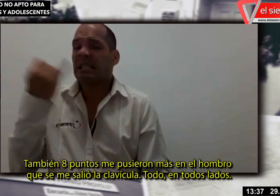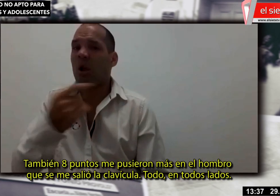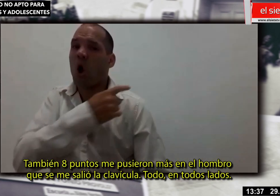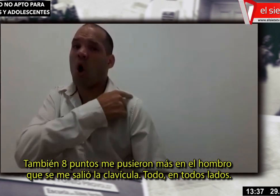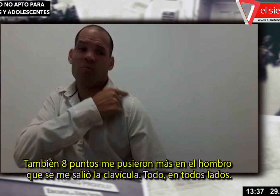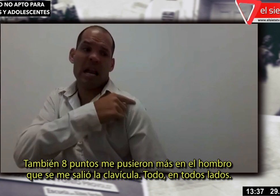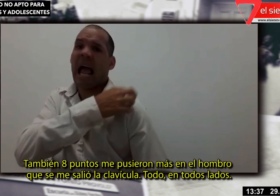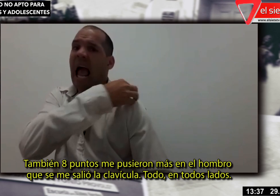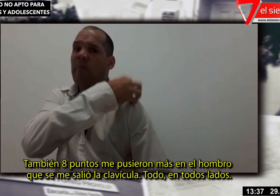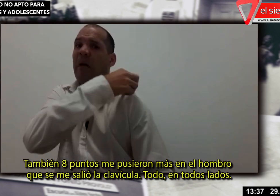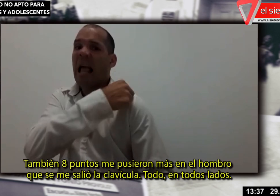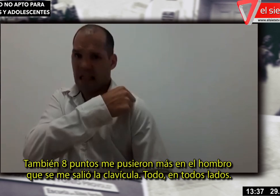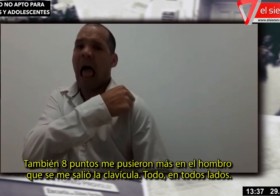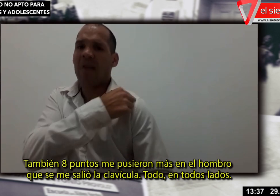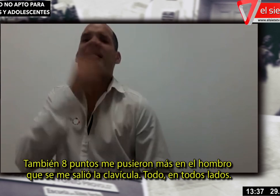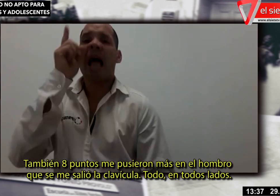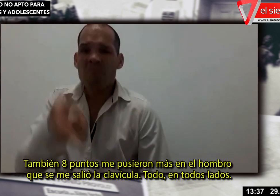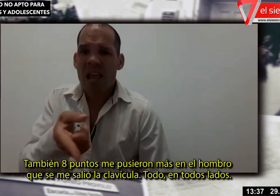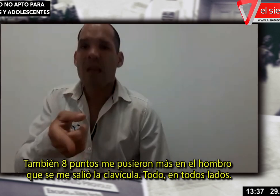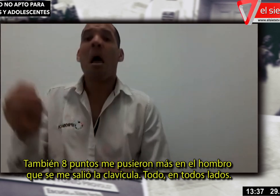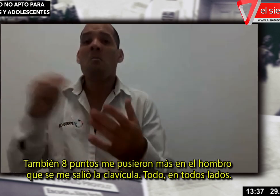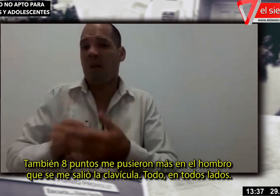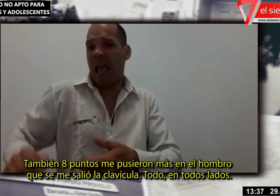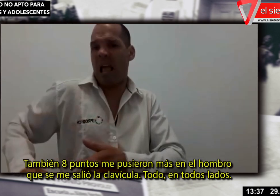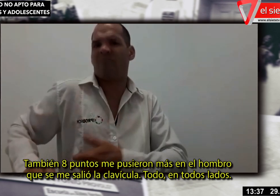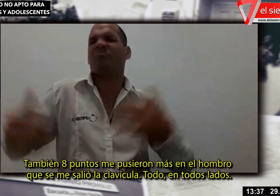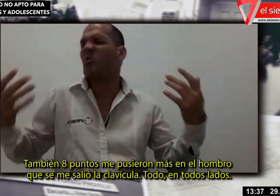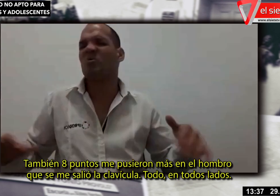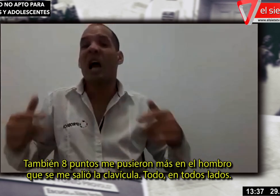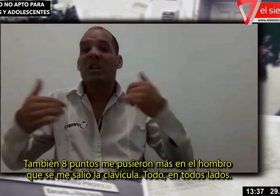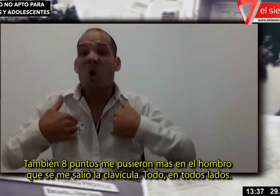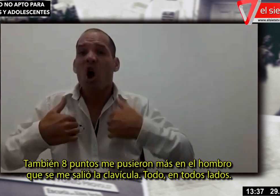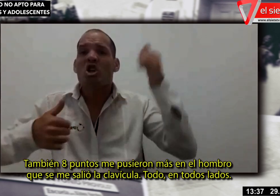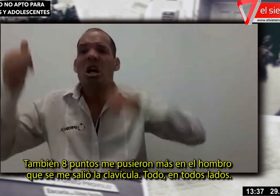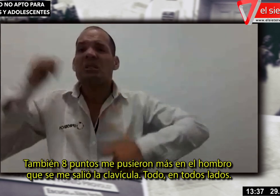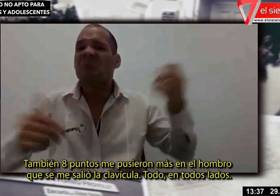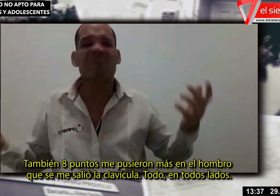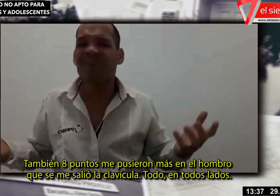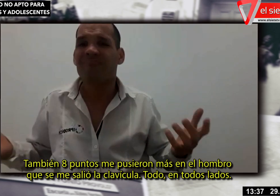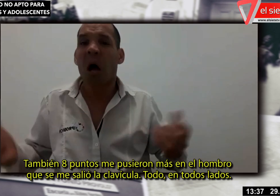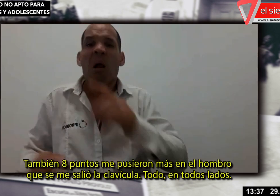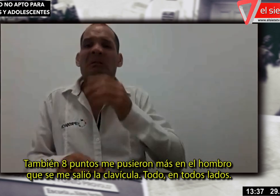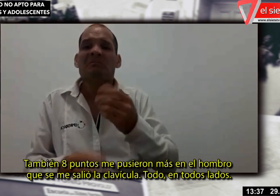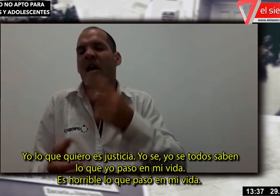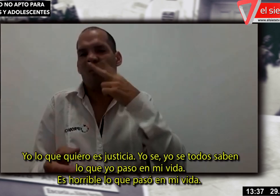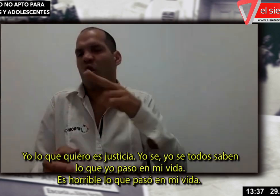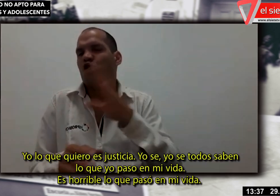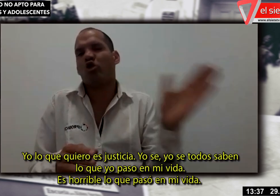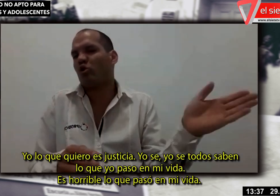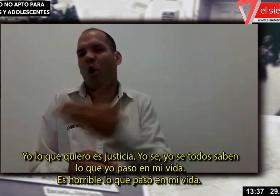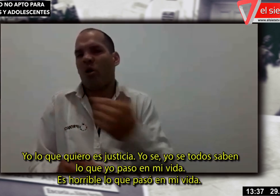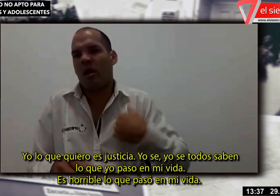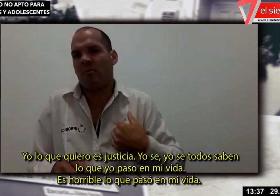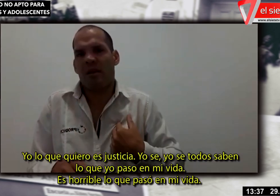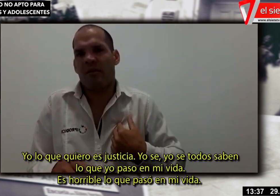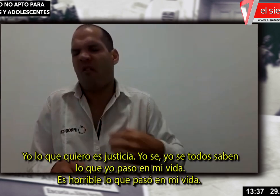También ocho puntos, me pusieron más en el hombro que se me salió la clavícula. Todo, en todos lados. Yo lo que